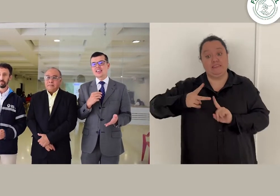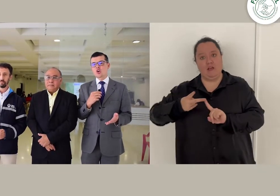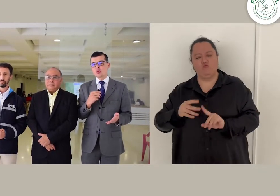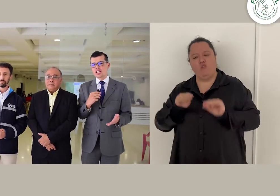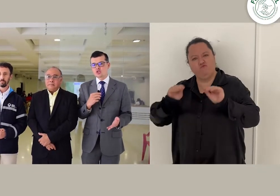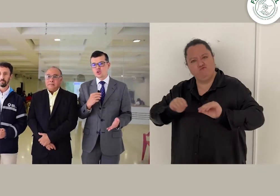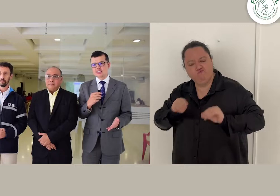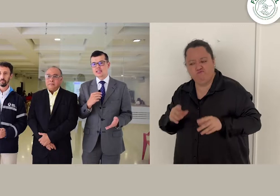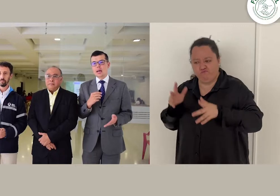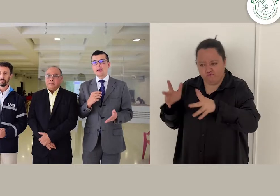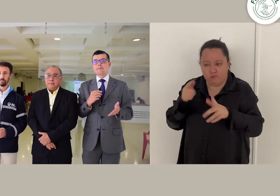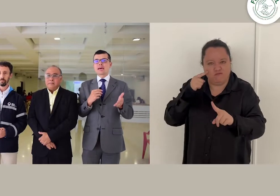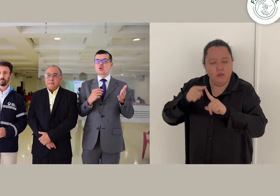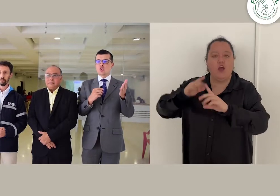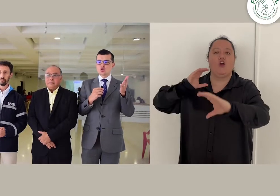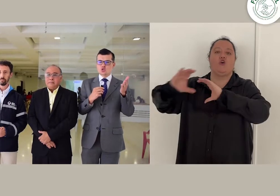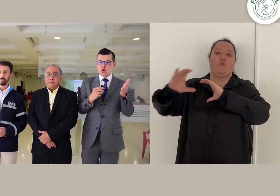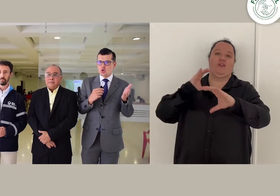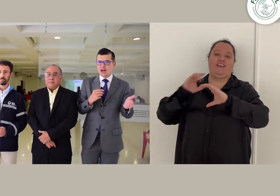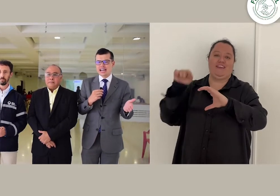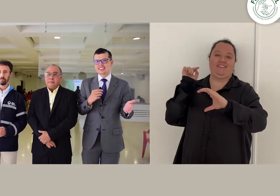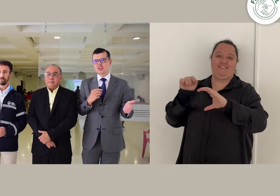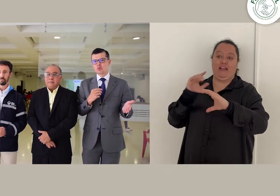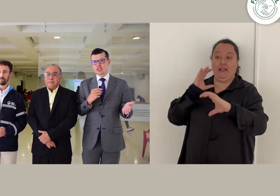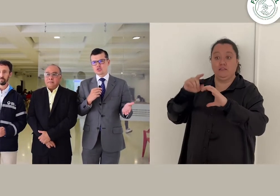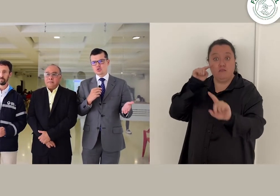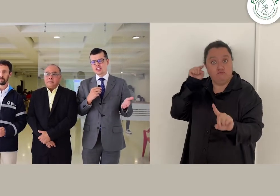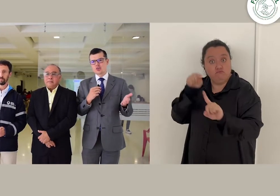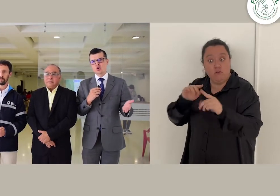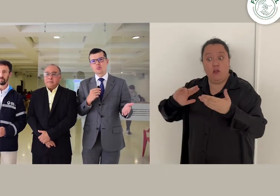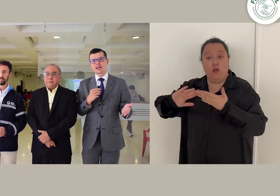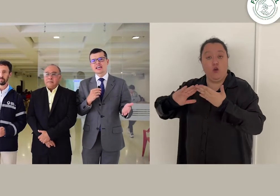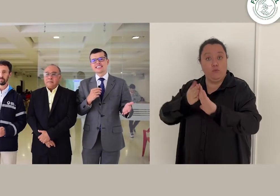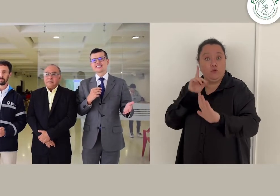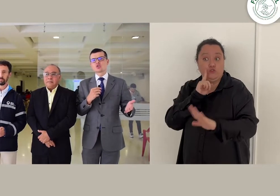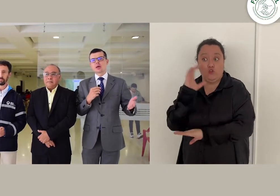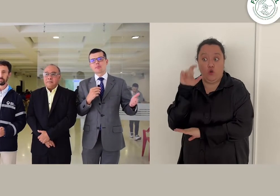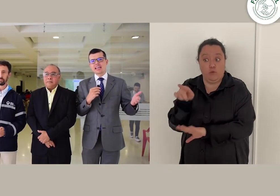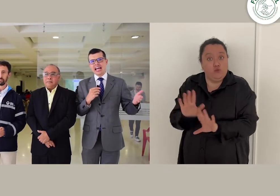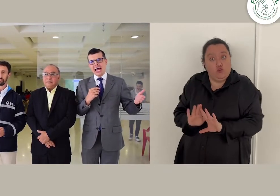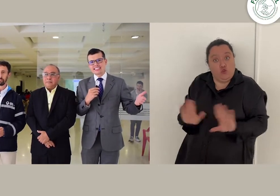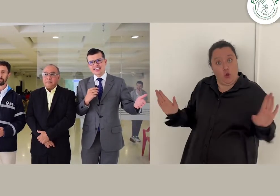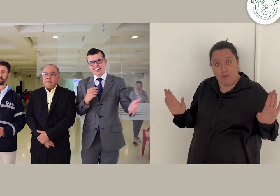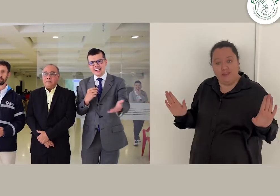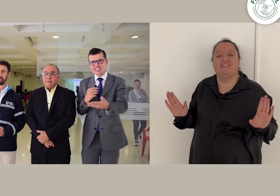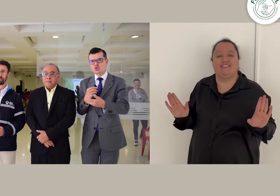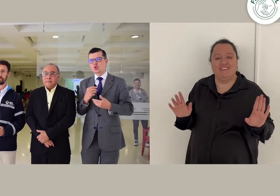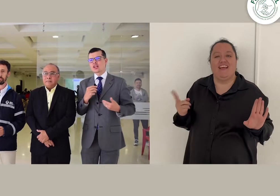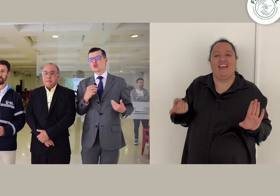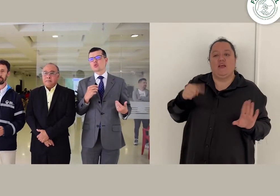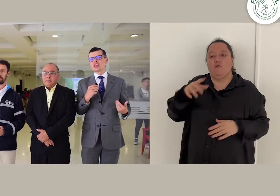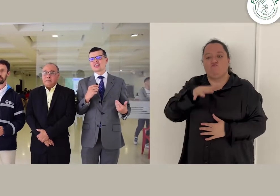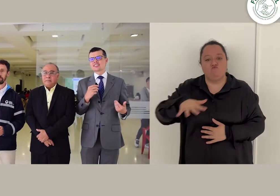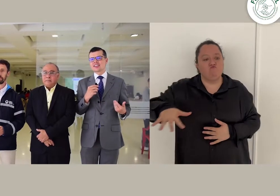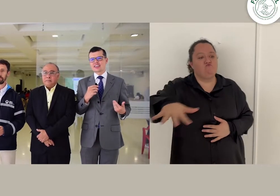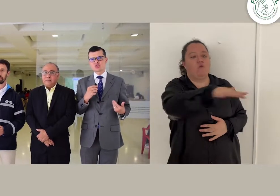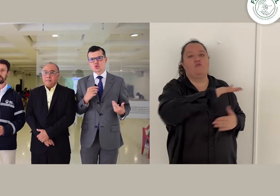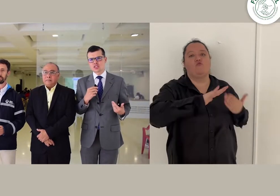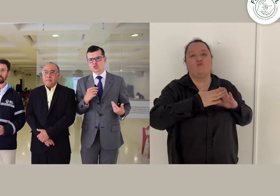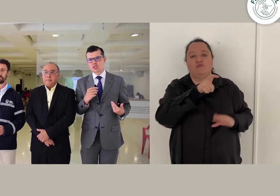y de comunicaciones. Pero no sólo hacia la comunidad sorda de Colombia, sino también hacia el resto de la comunidad y hacia el resto de la